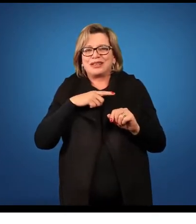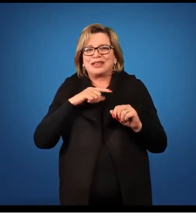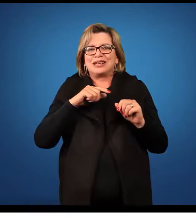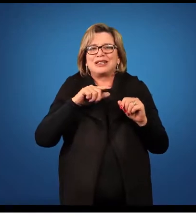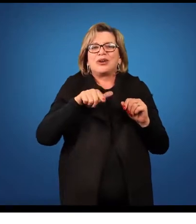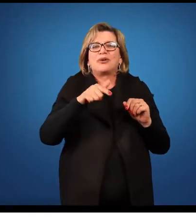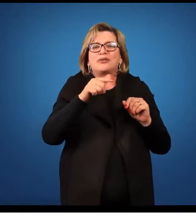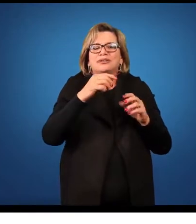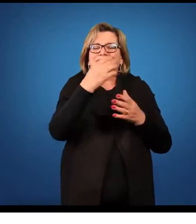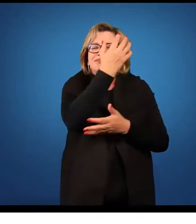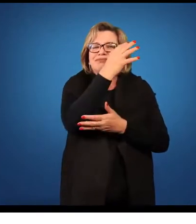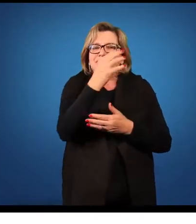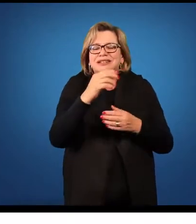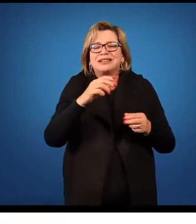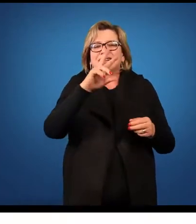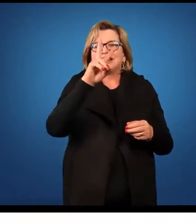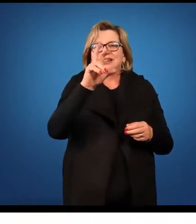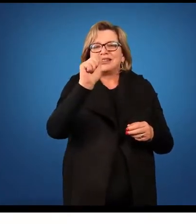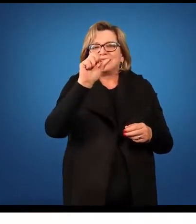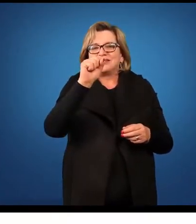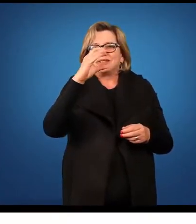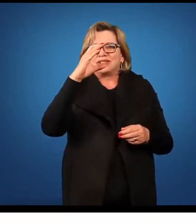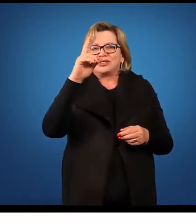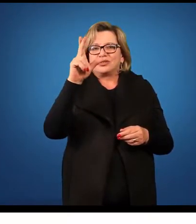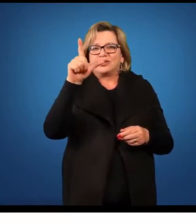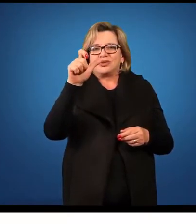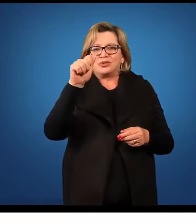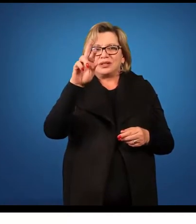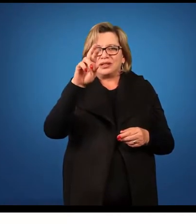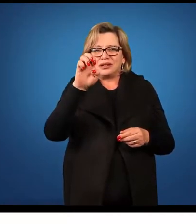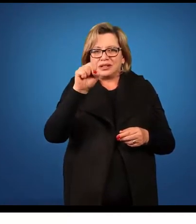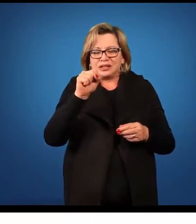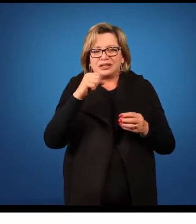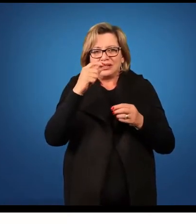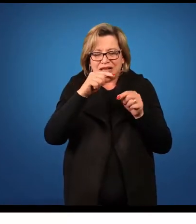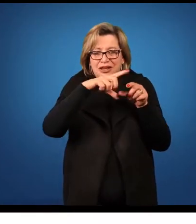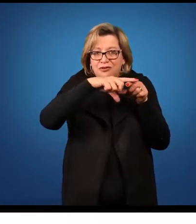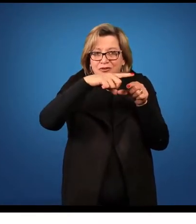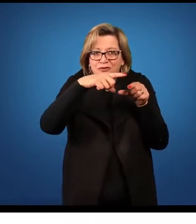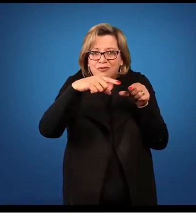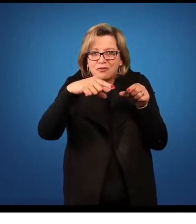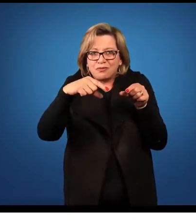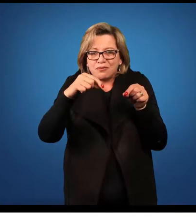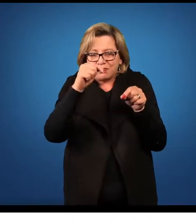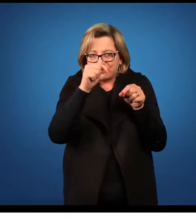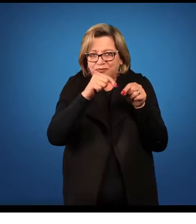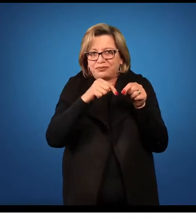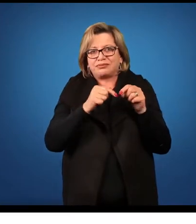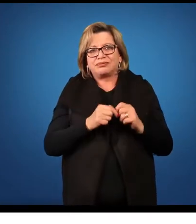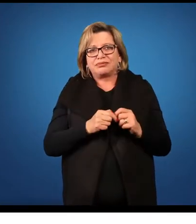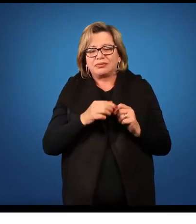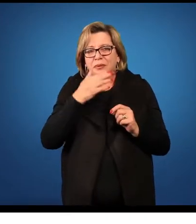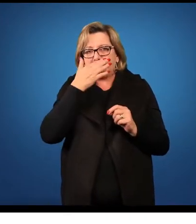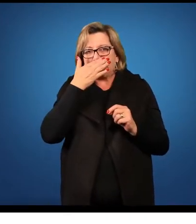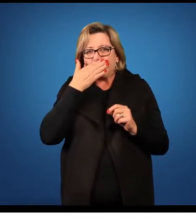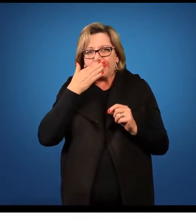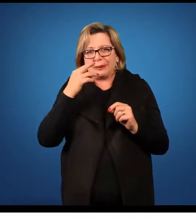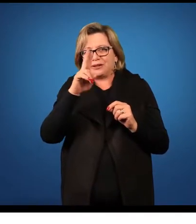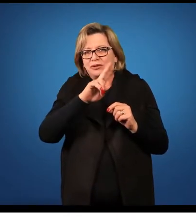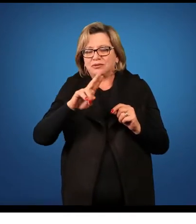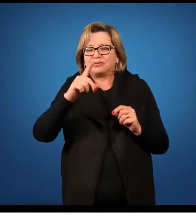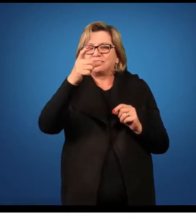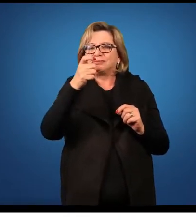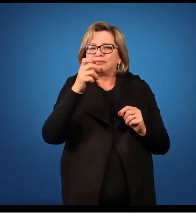plantas vasculares sem semente. Aqui nós temos uma folha, essa é o popular